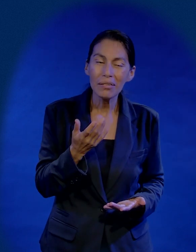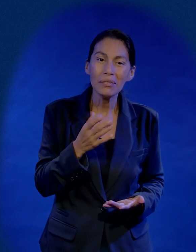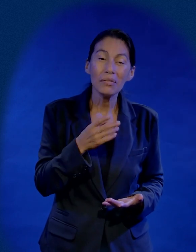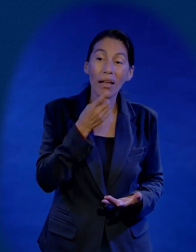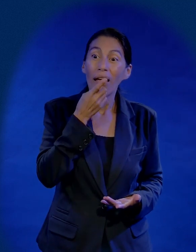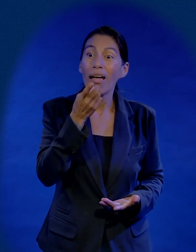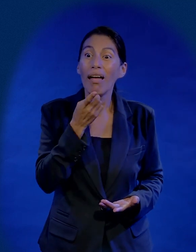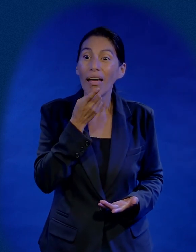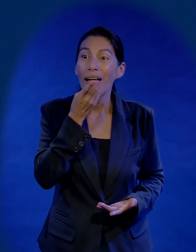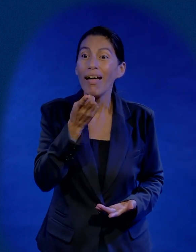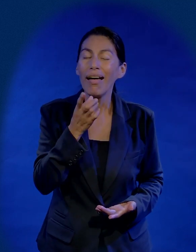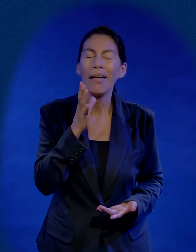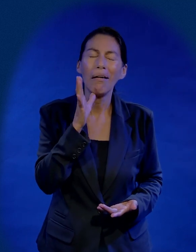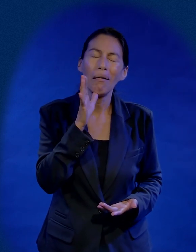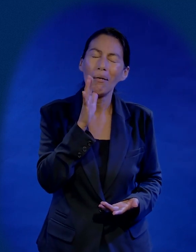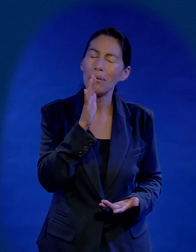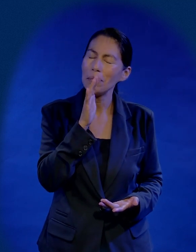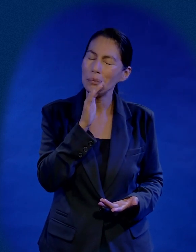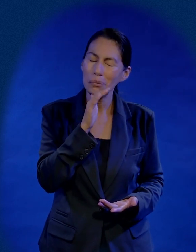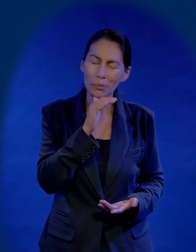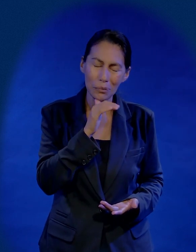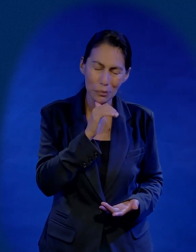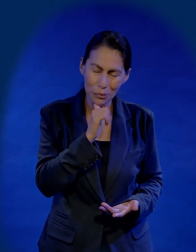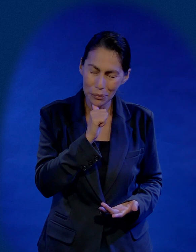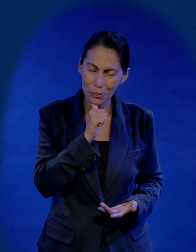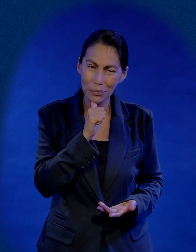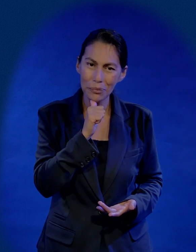debo ser un pastor ayúdeme nunca le pude decir nada